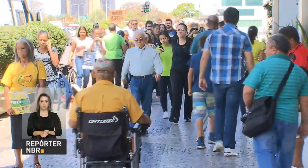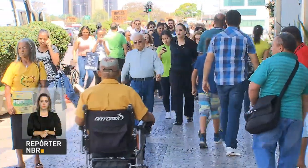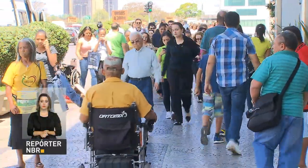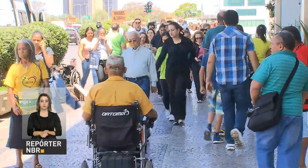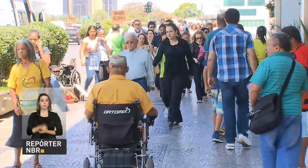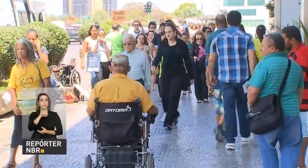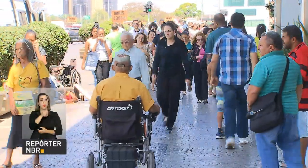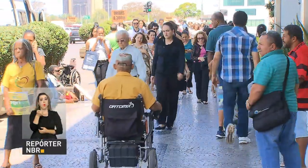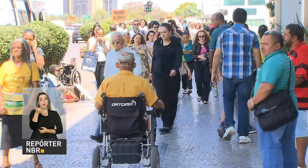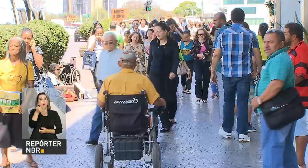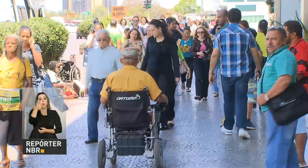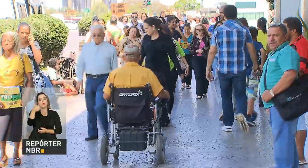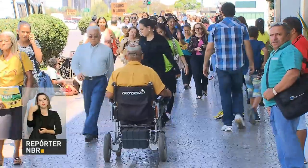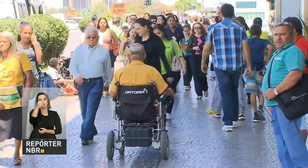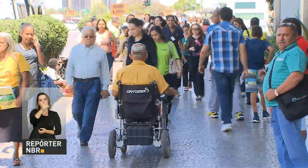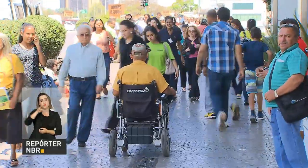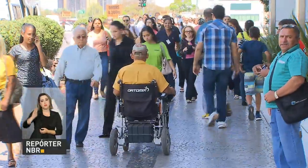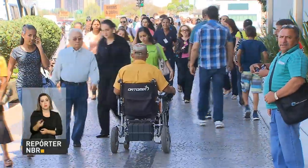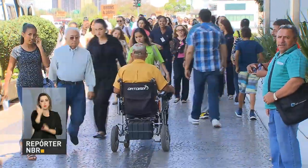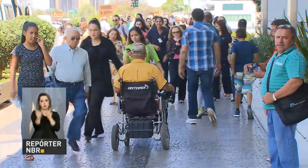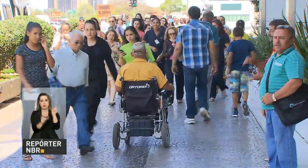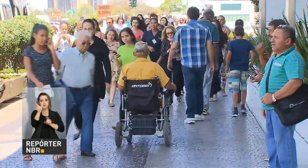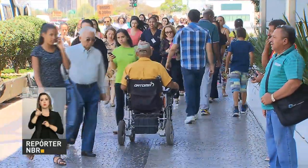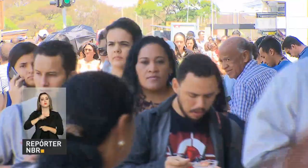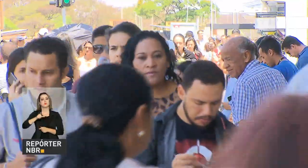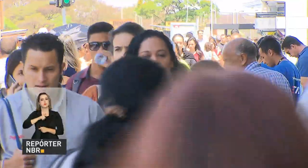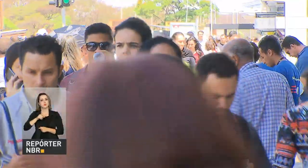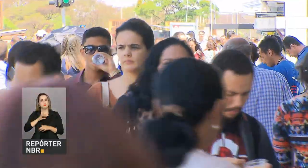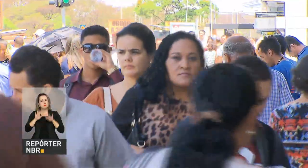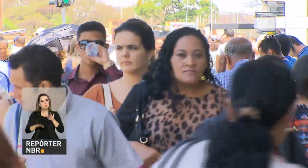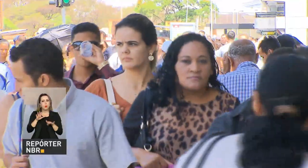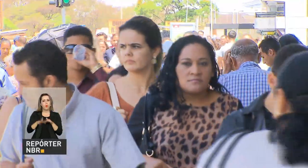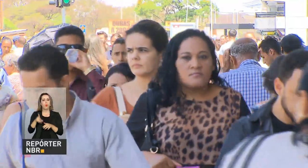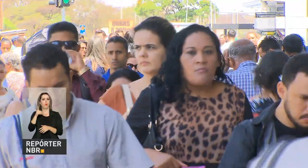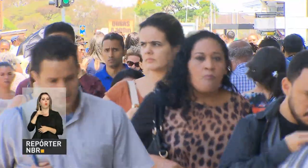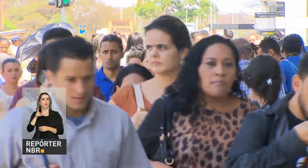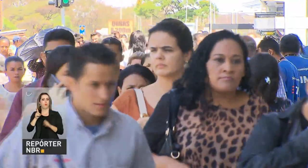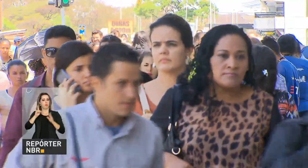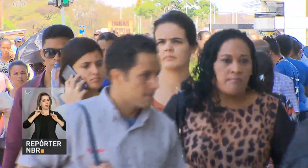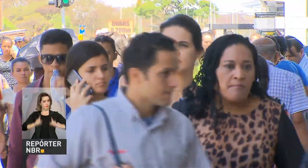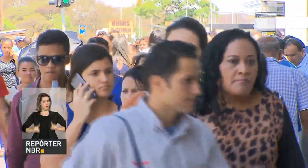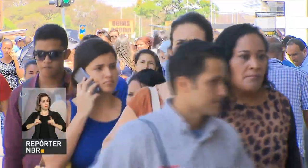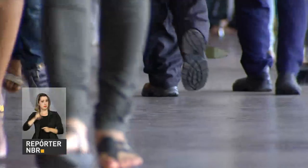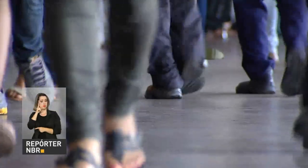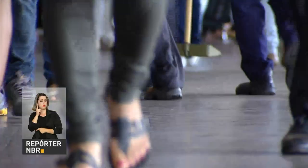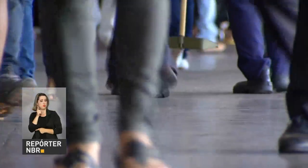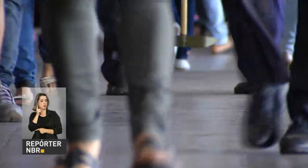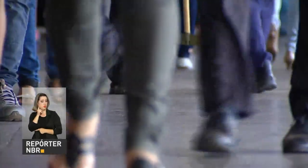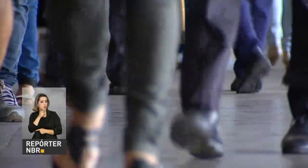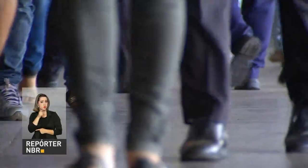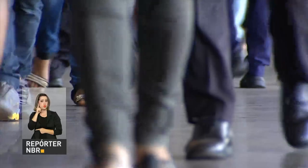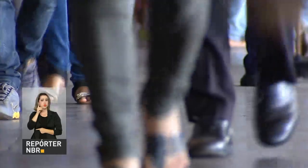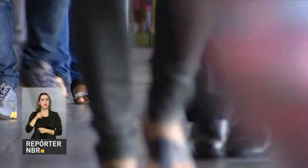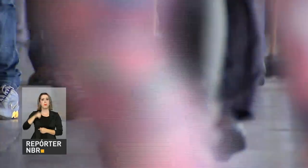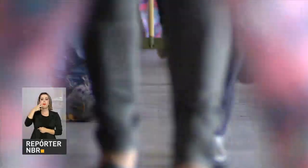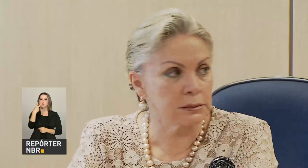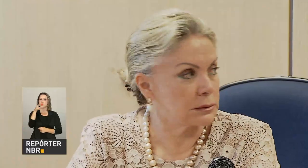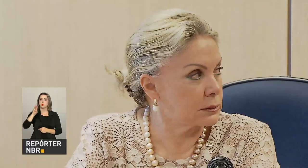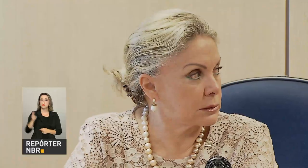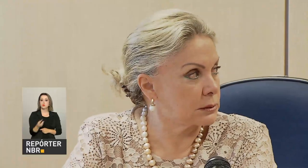10 milhões de pessoas têm algum grau de deficiência auditiva. Mais de 2 milhões se declaram surdos. Para a presidente